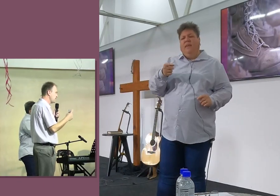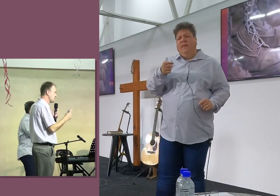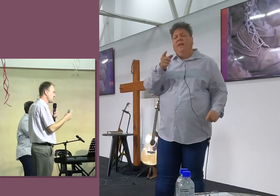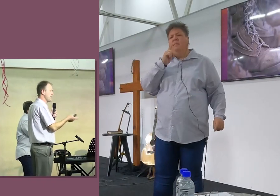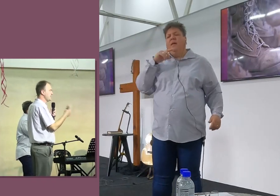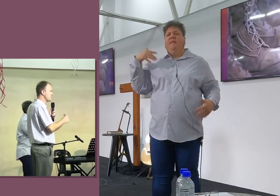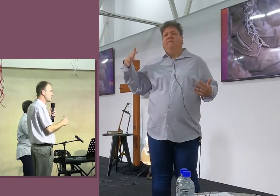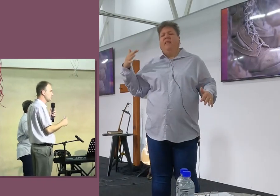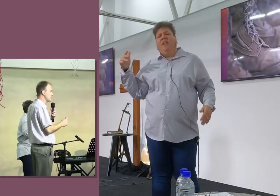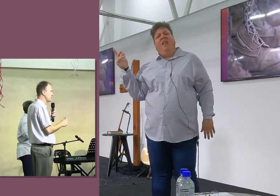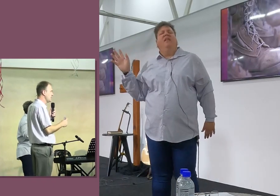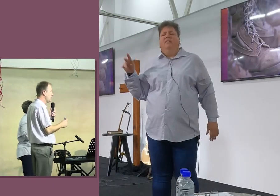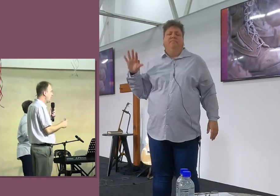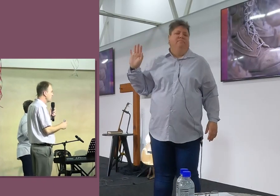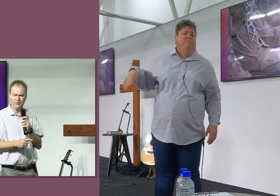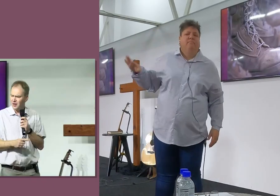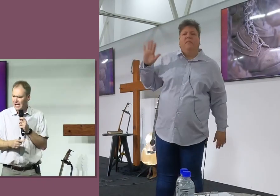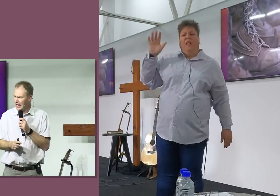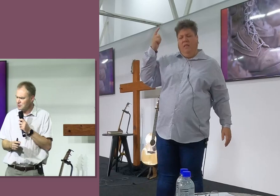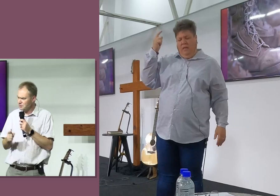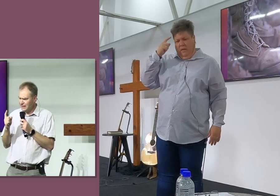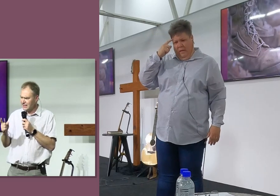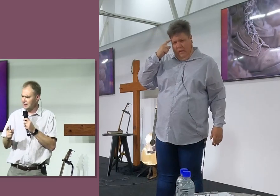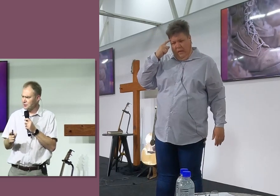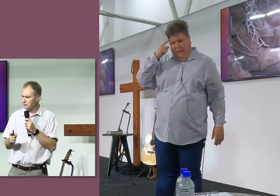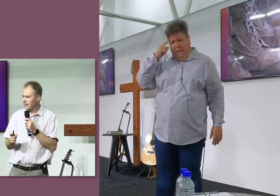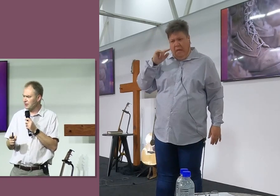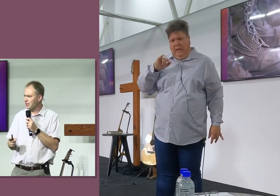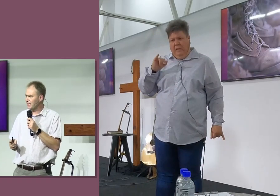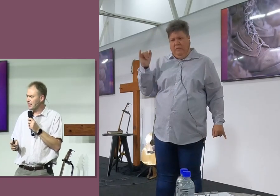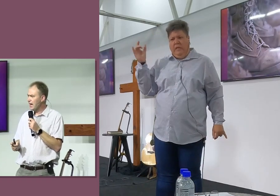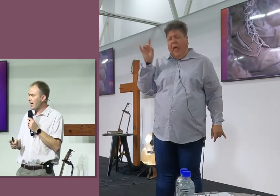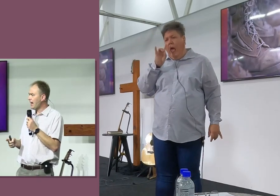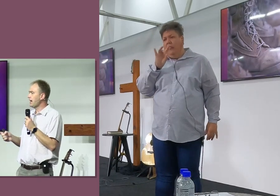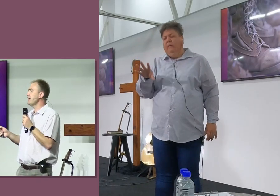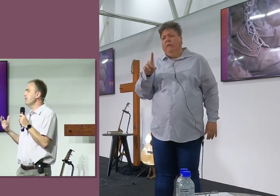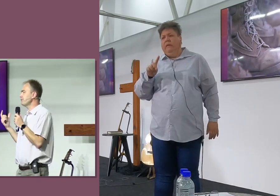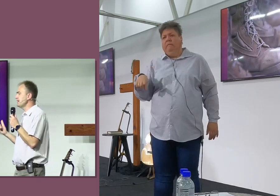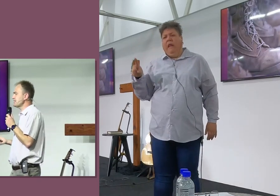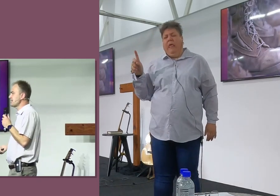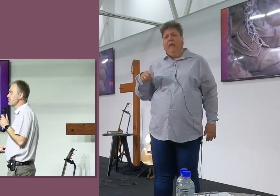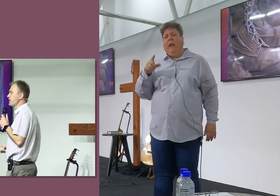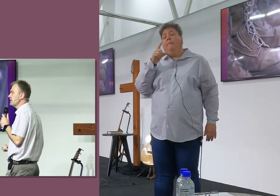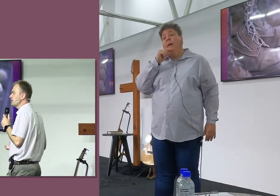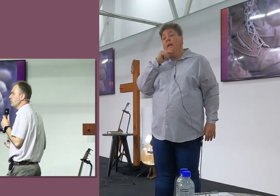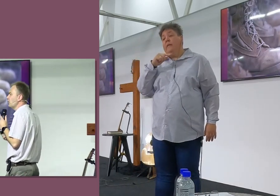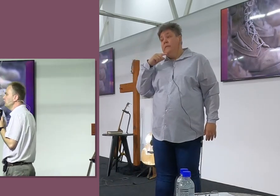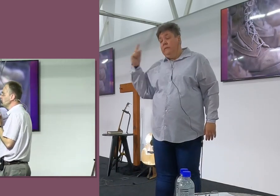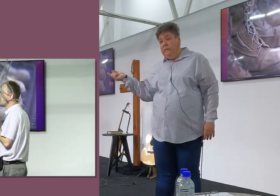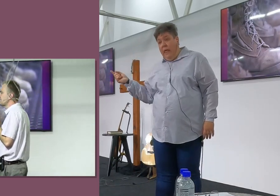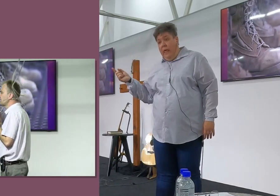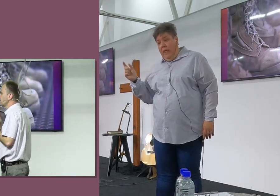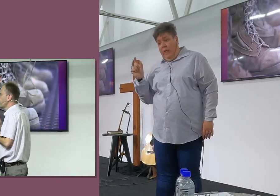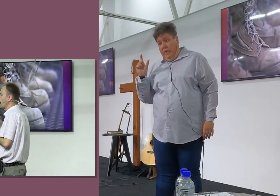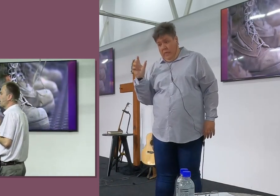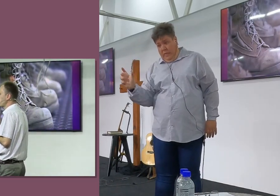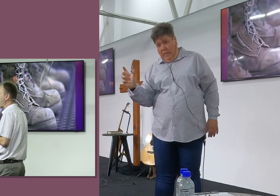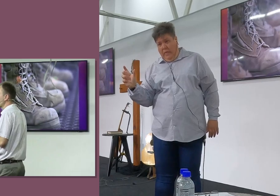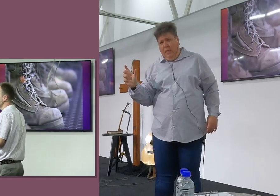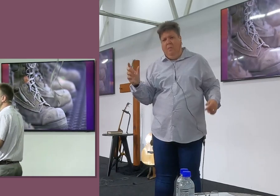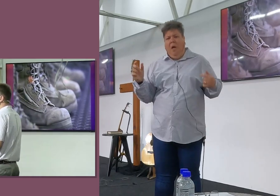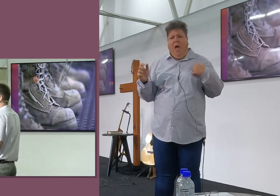Wat hy verkeerd sê, En ek het eerst later gedink, Maar wacht, Ek moest een betere antwoord vir die oude gegeet, Die ouders met sy sê van dit, Maar hoe is dit,